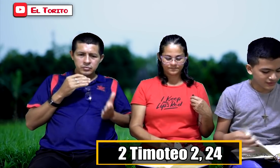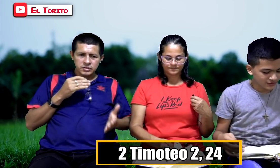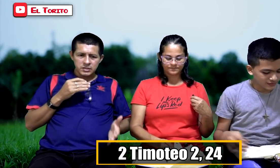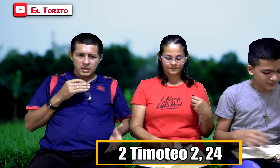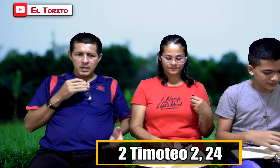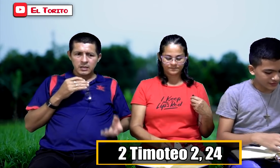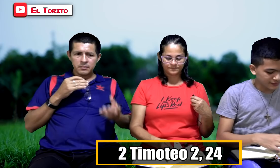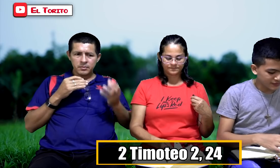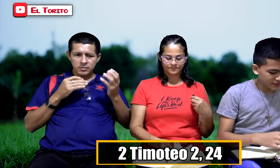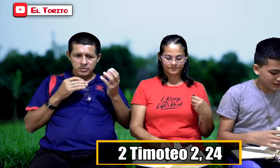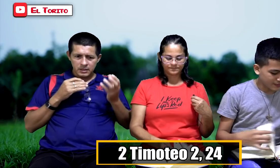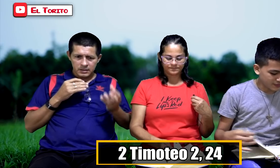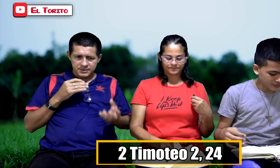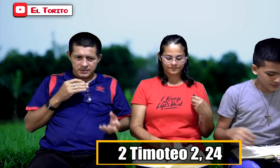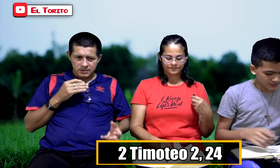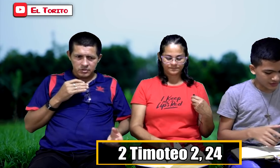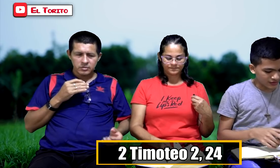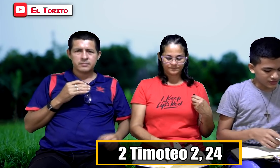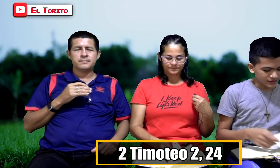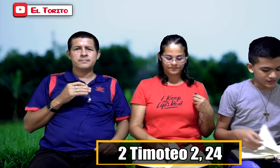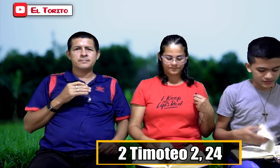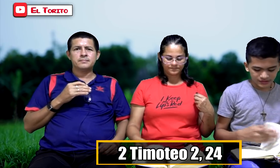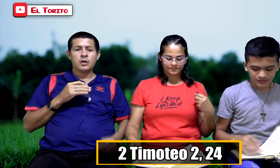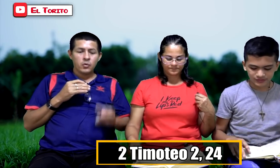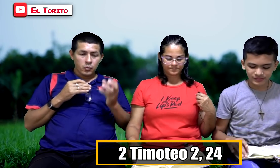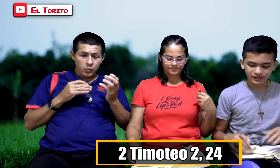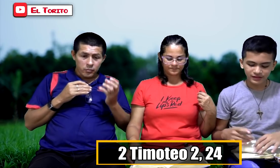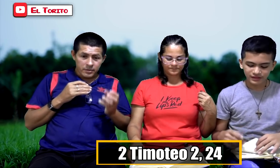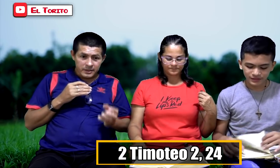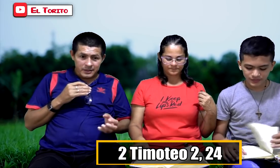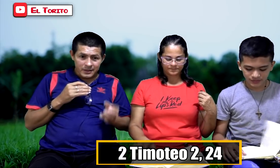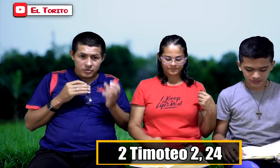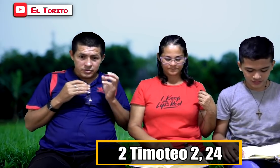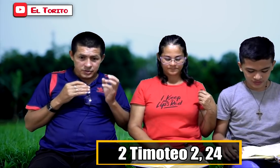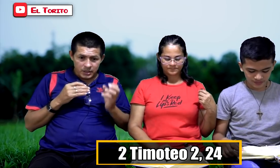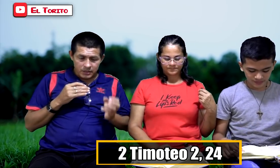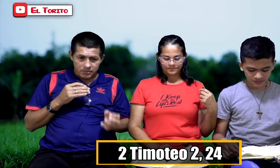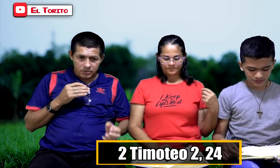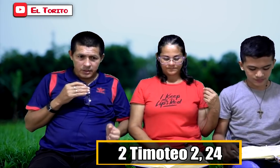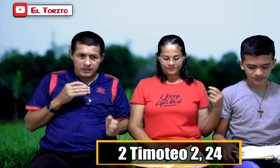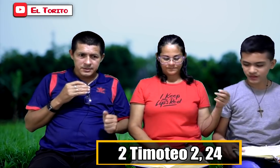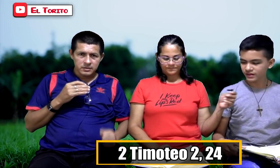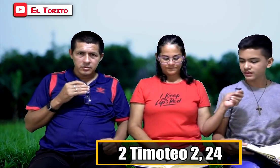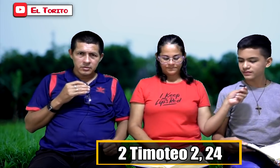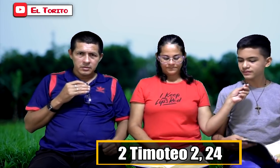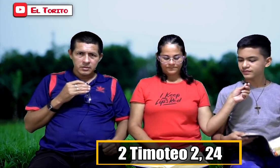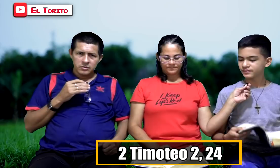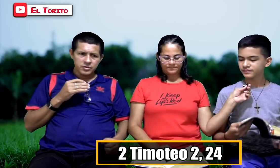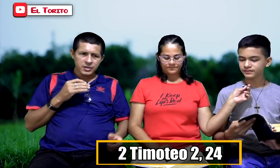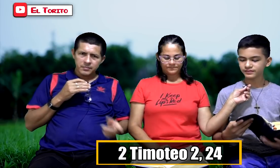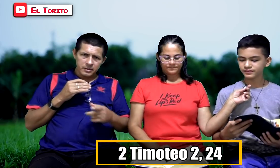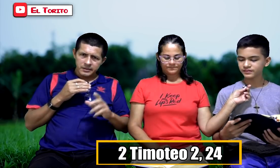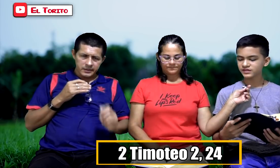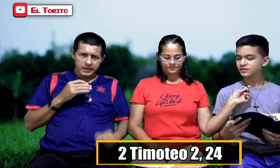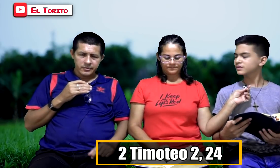Un siervo del Señor. Un verdadero siervo del Señor. No siervo del dinero.